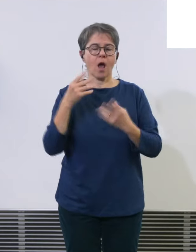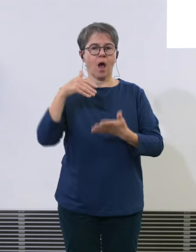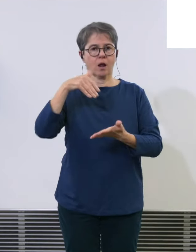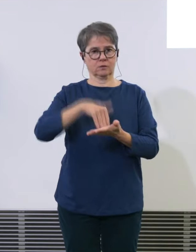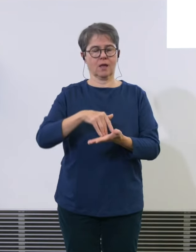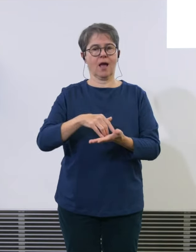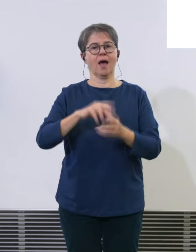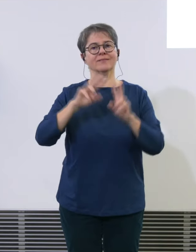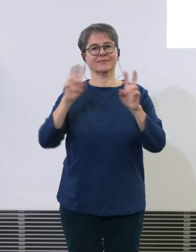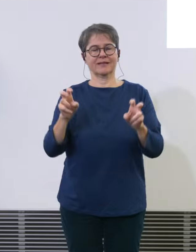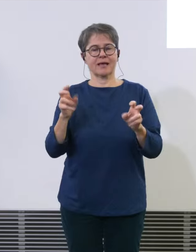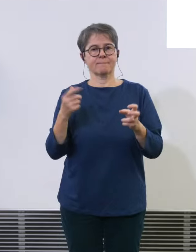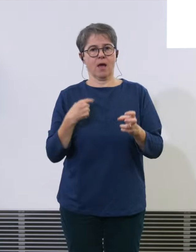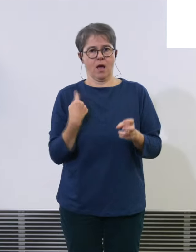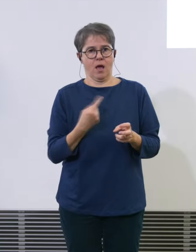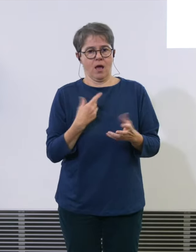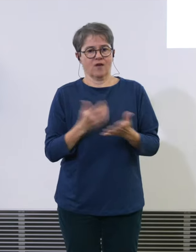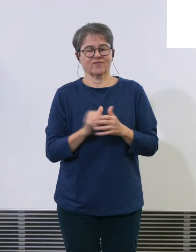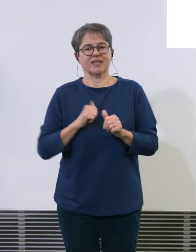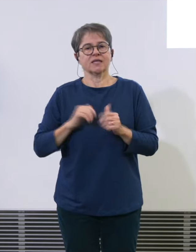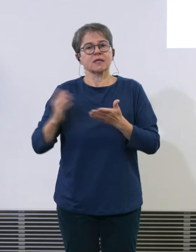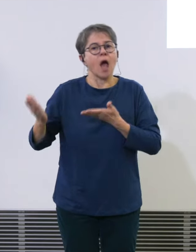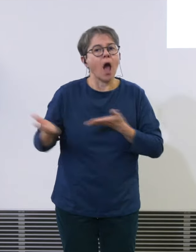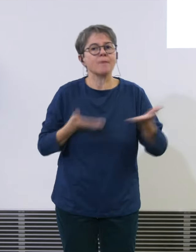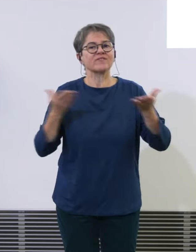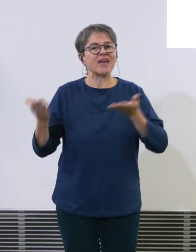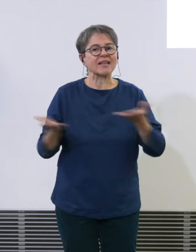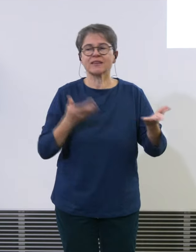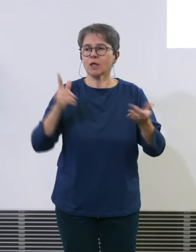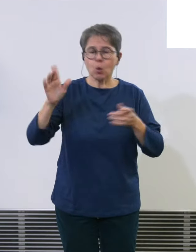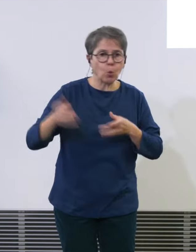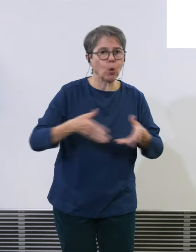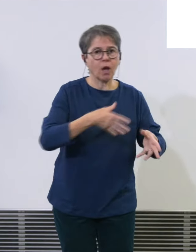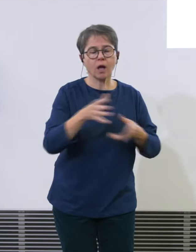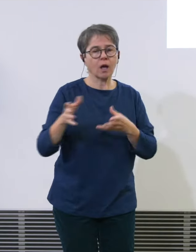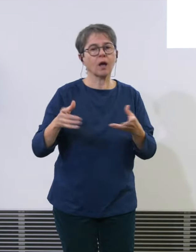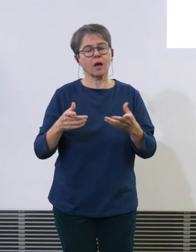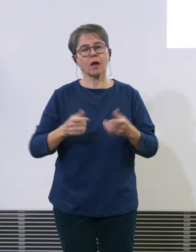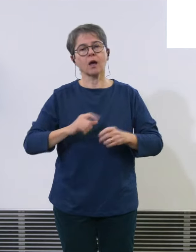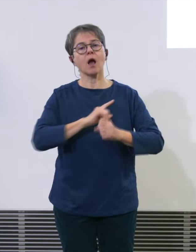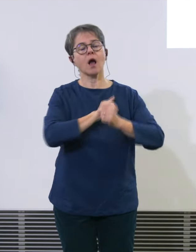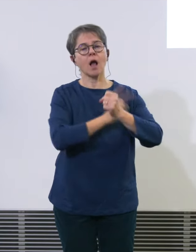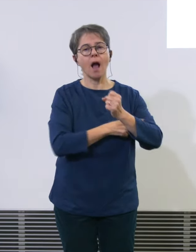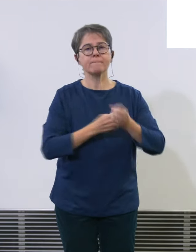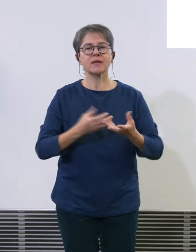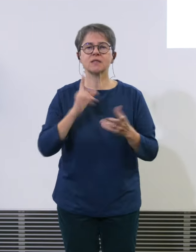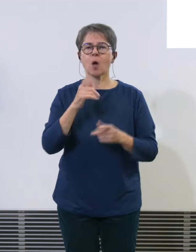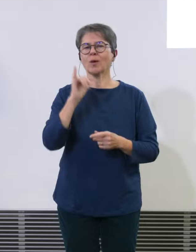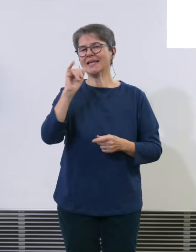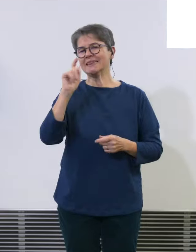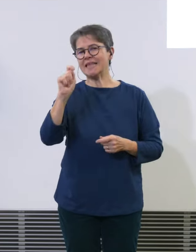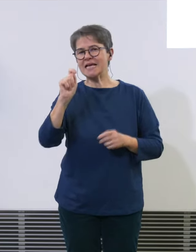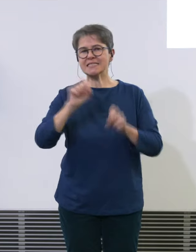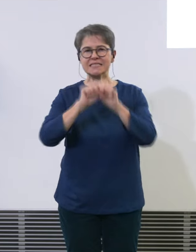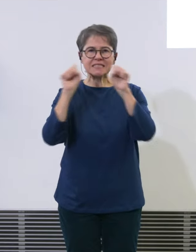namentlich Abfertigungskapazitäten aber auch gewisse IT Dispositionssysteme am Flughafen die dazu geführt haben